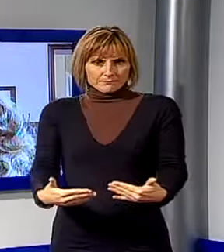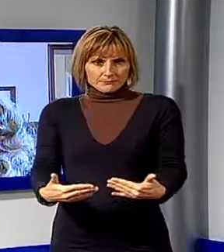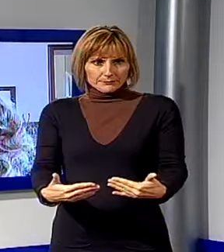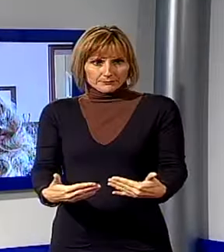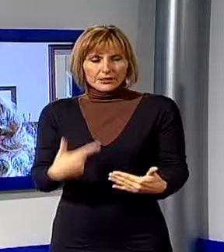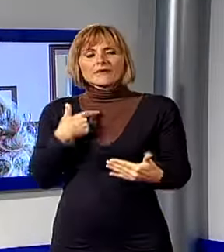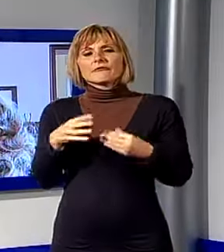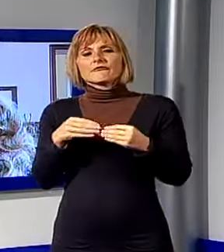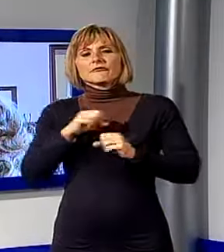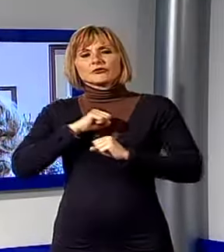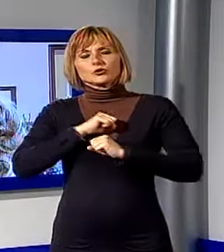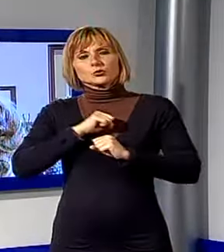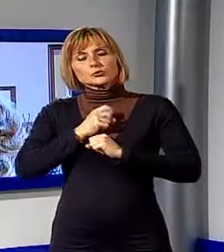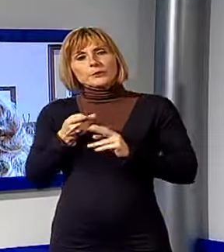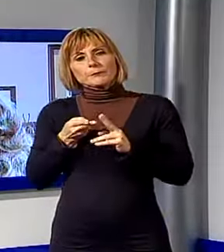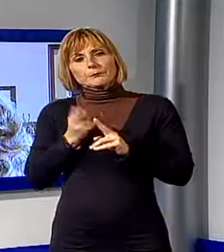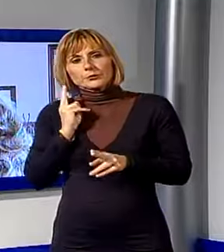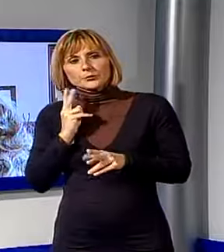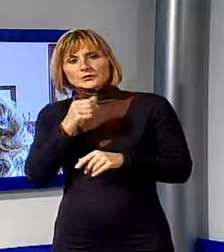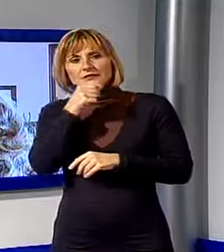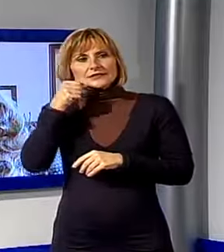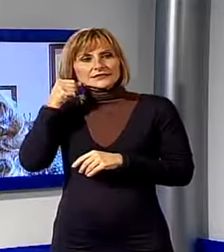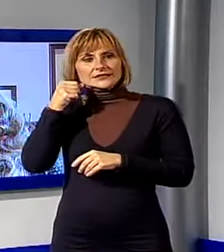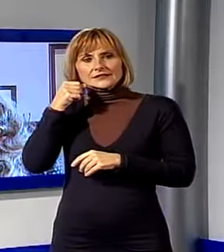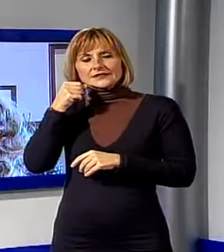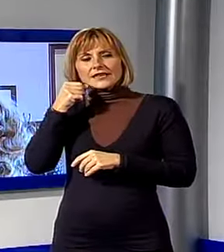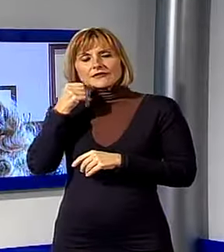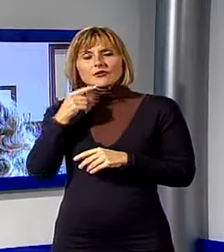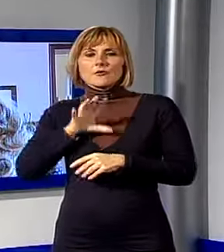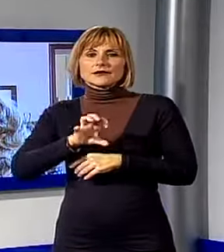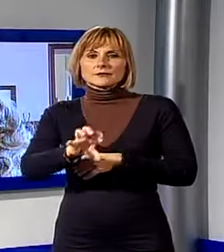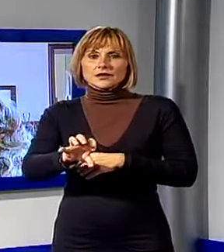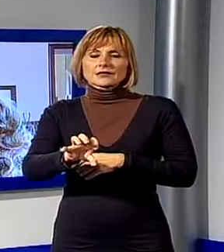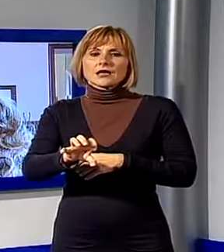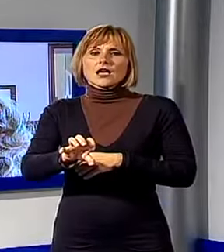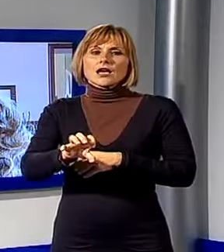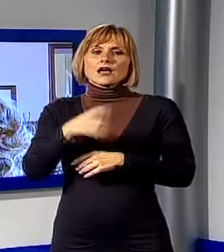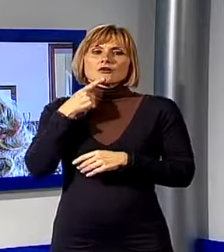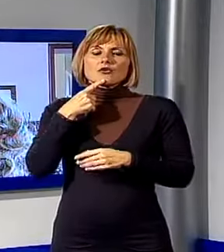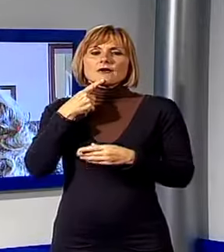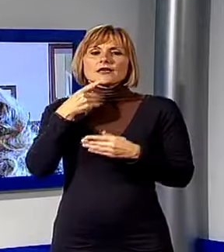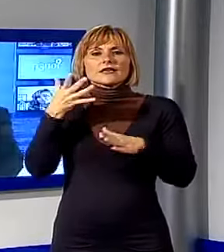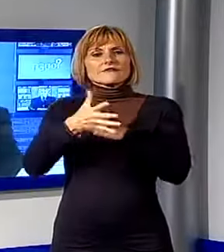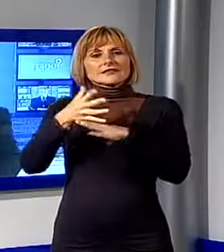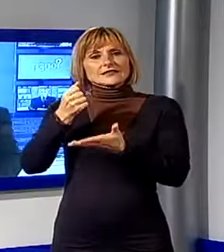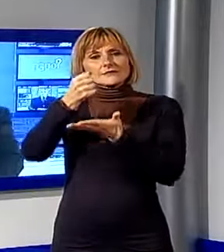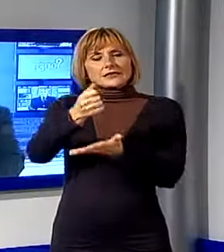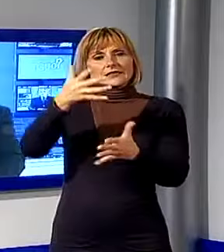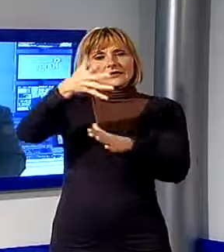innestare un po' di fiducia, quindi serve più che altro una ripresa dei consumi e degli investimenti interni al nostro paese.